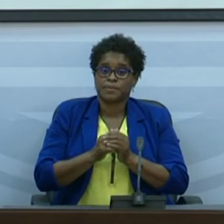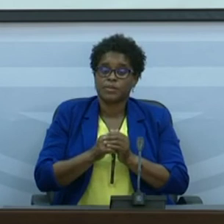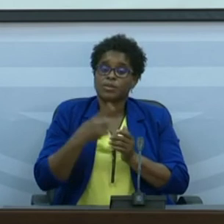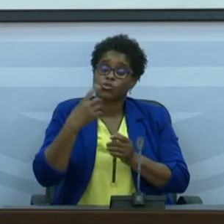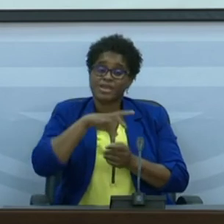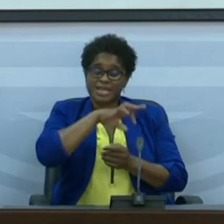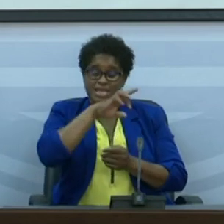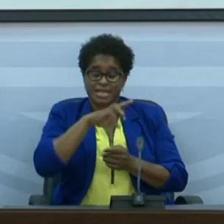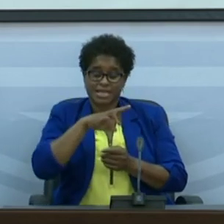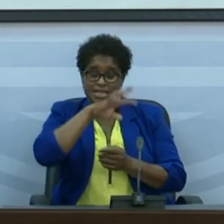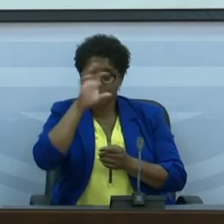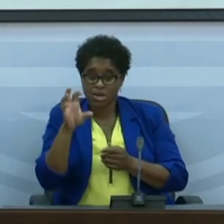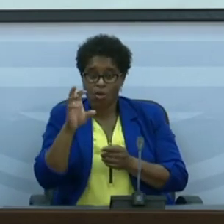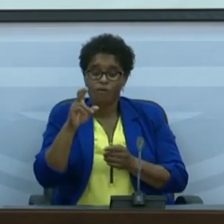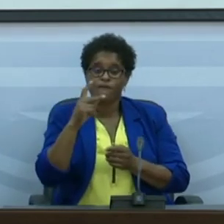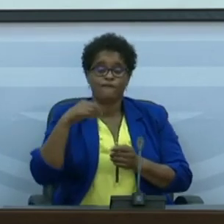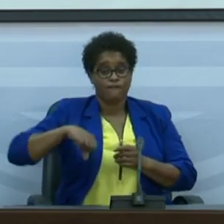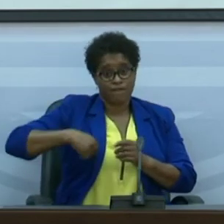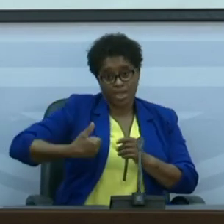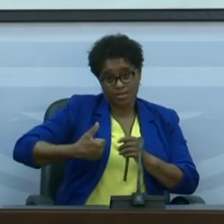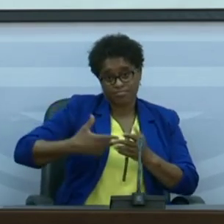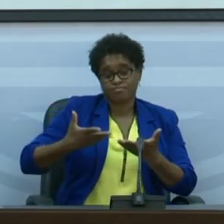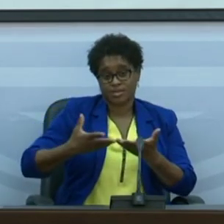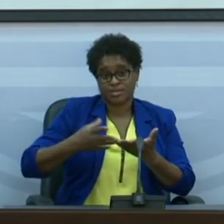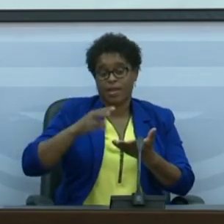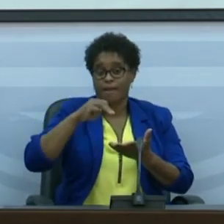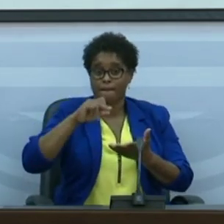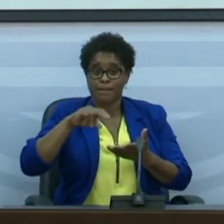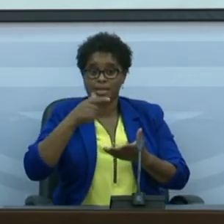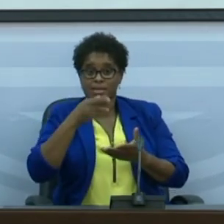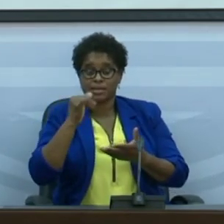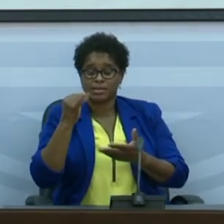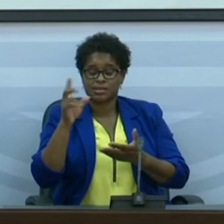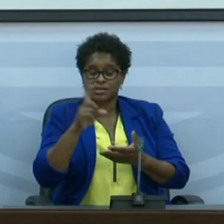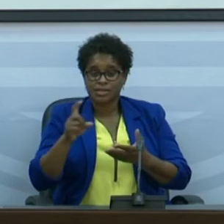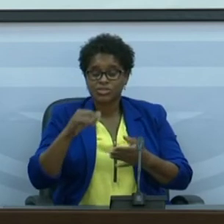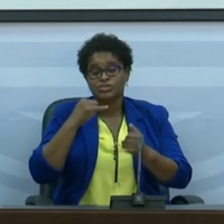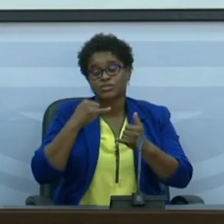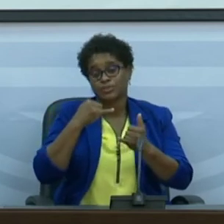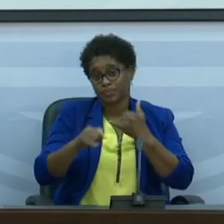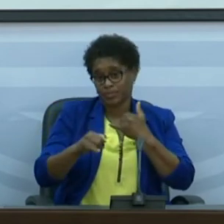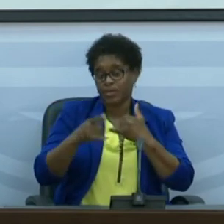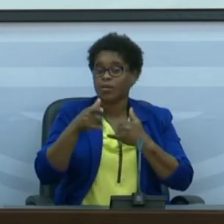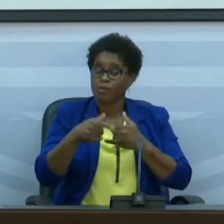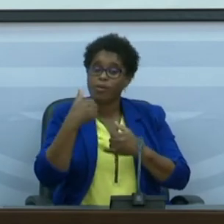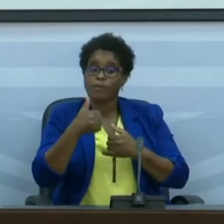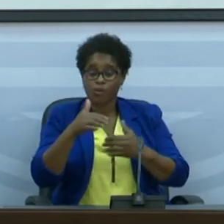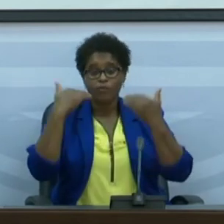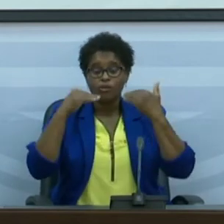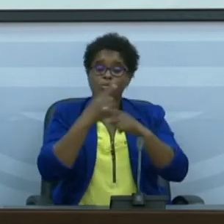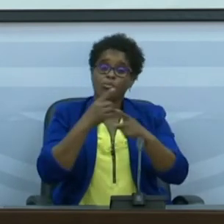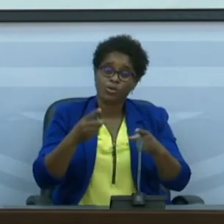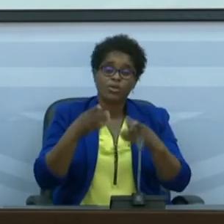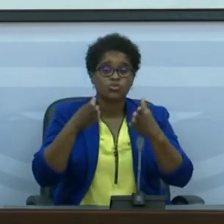região verde digamos assim na área verde da matriz de risco e isto são boas notícias porque permite o país ter